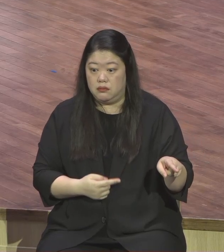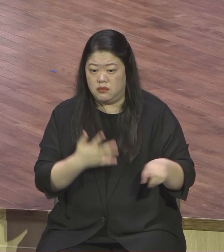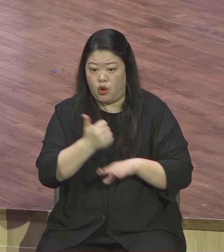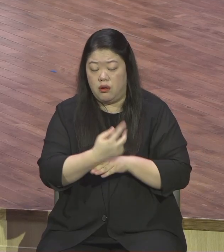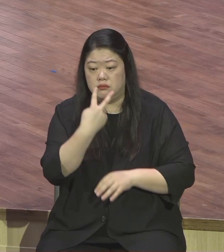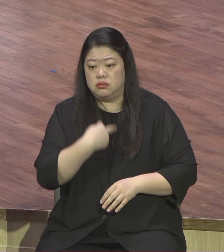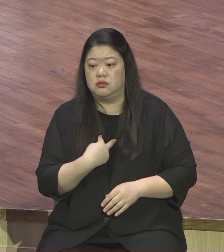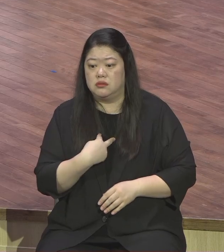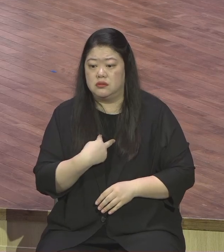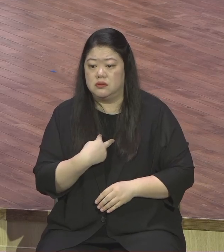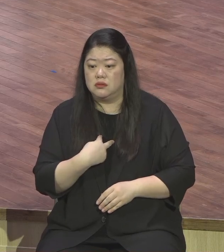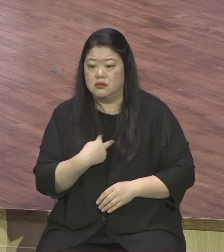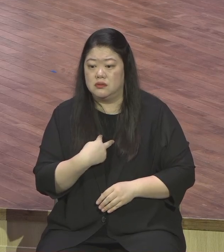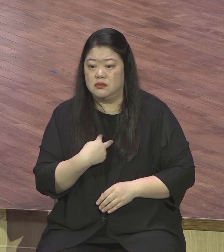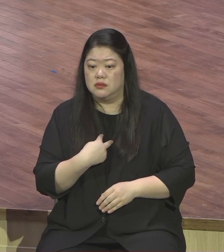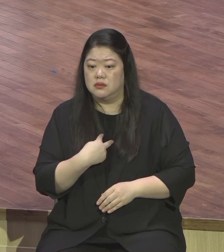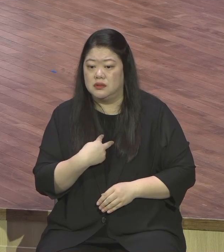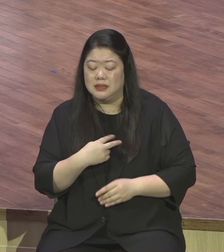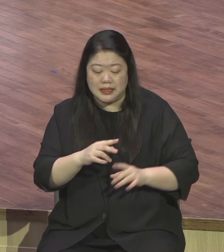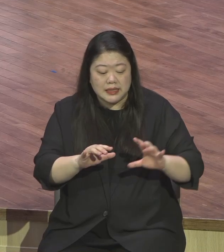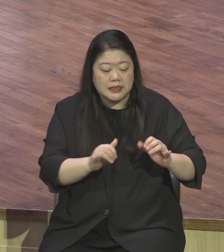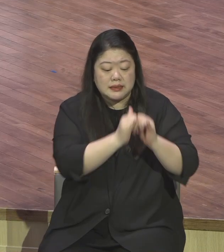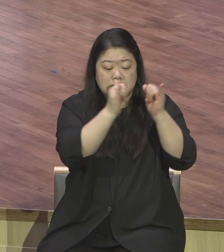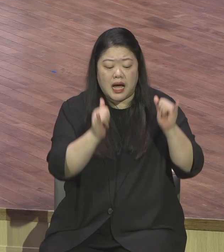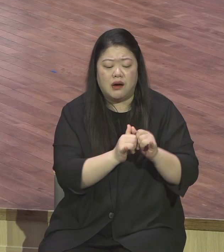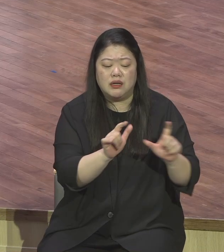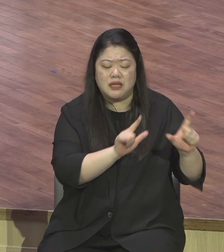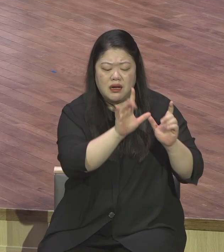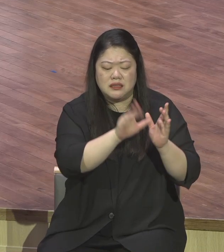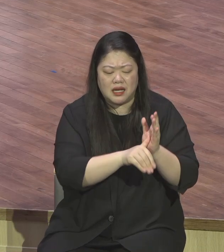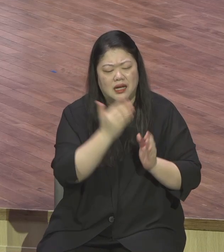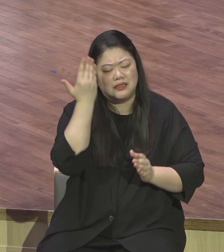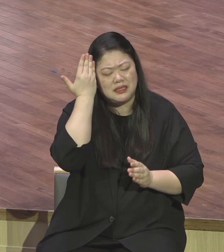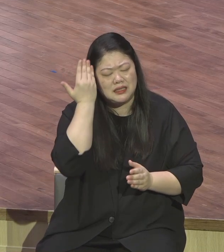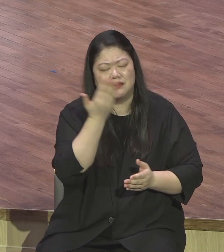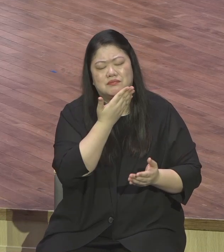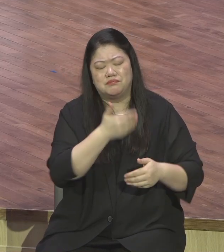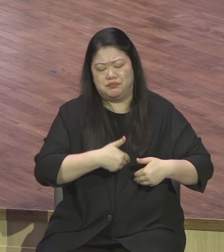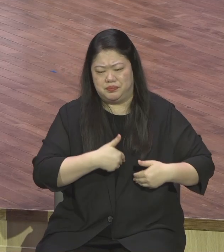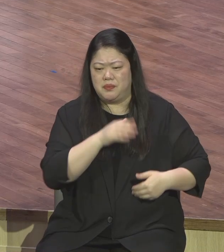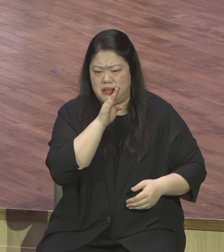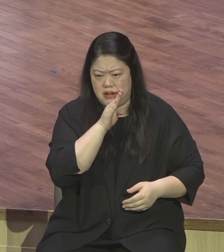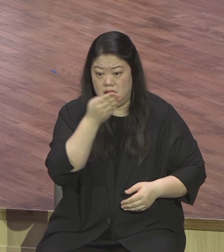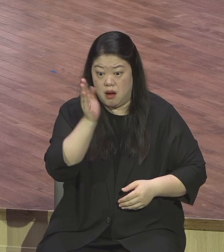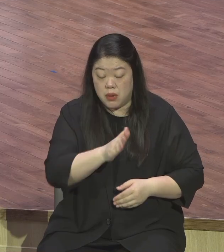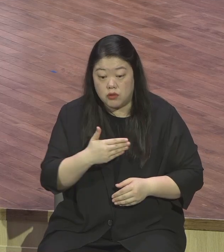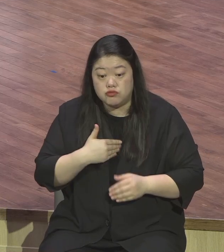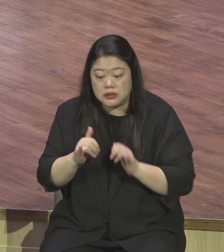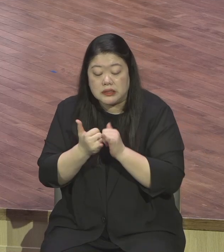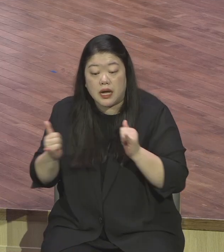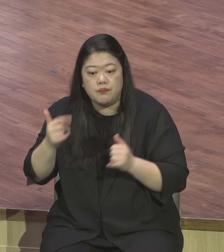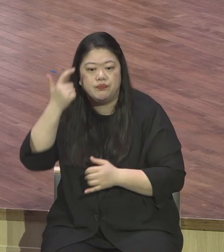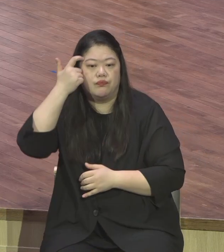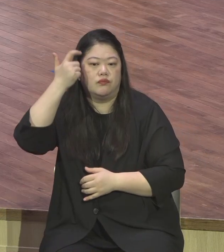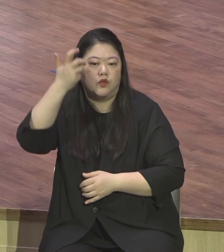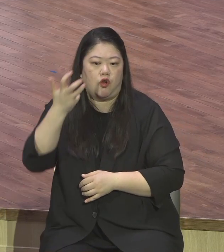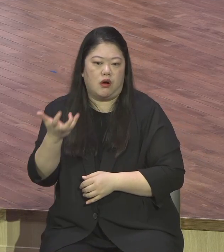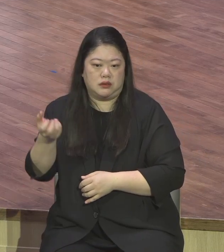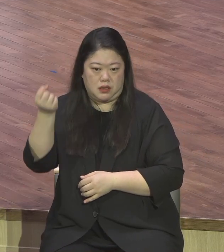아닙니다 영적이기 때문에 예수님을 아는 지혜와 지식의 핵심이 뭐예요 지혜와 지식 지혜와